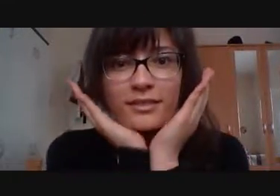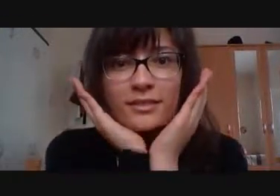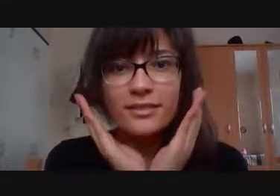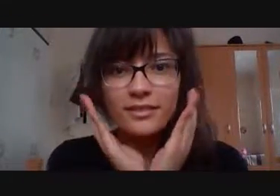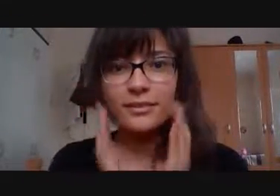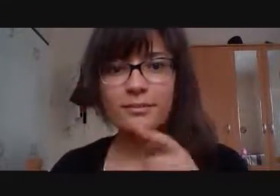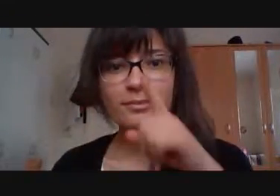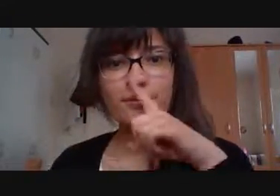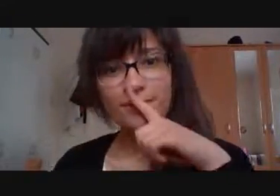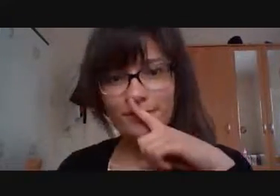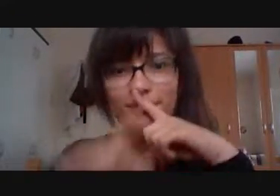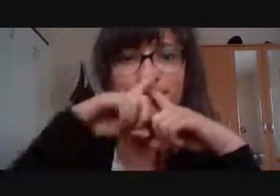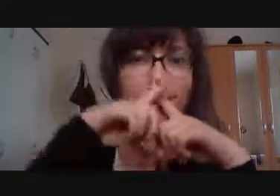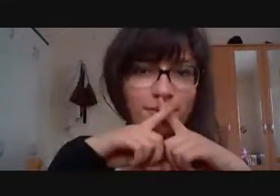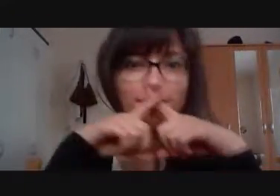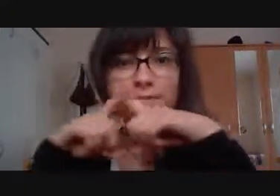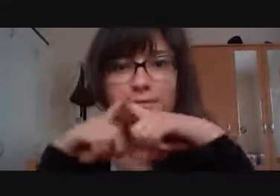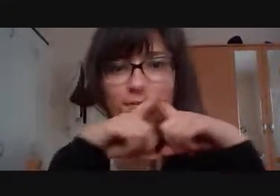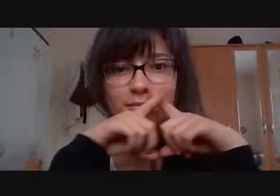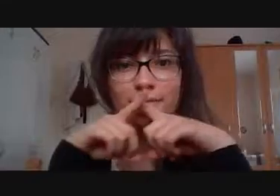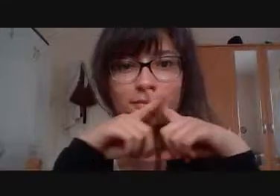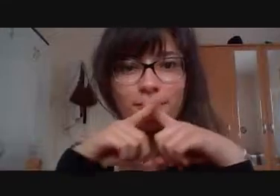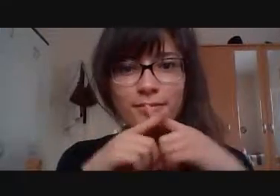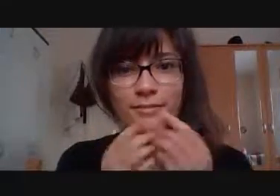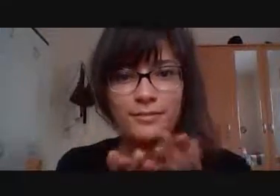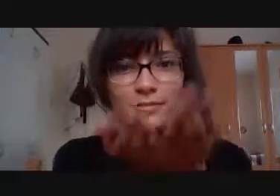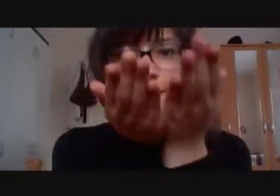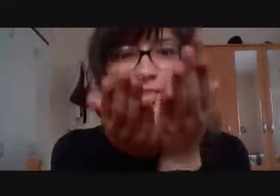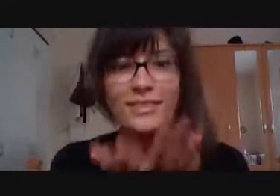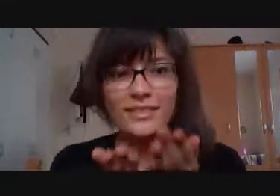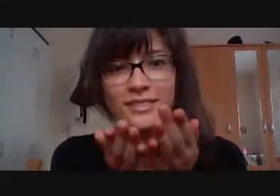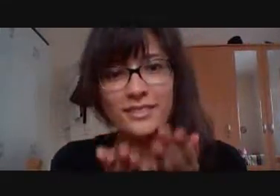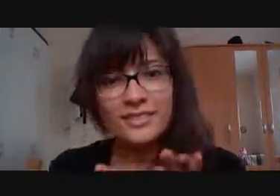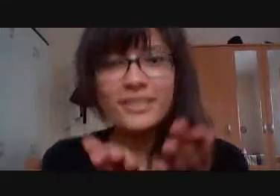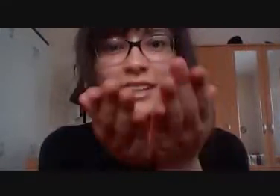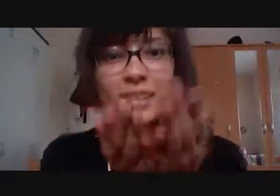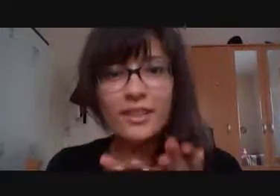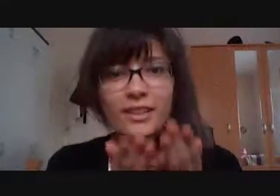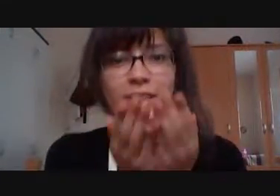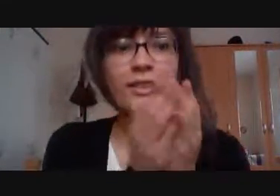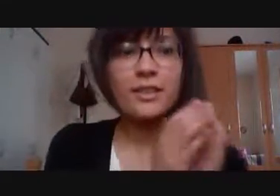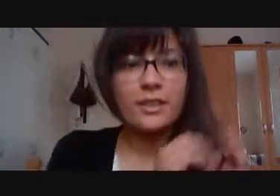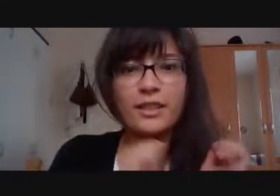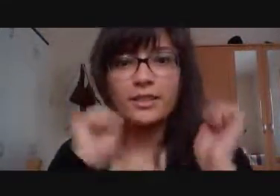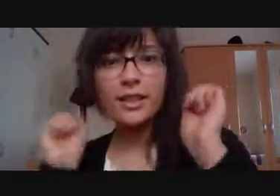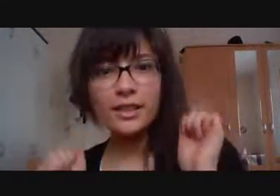내꺼, 다른 여자랑 말도 섭시만 난 니꺼, 난 니꺼 내꺼 손가락